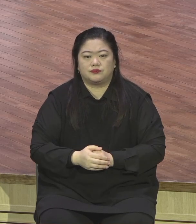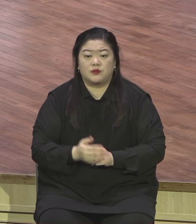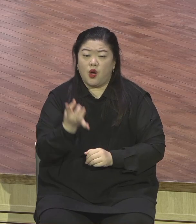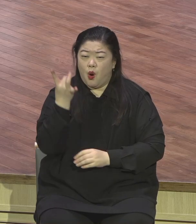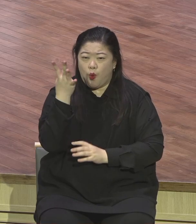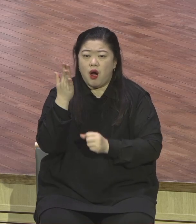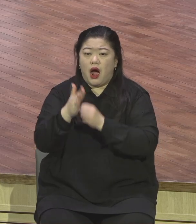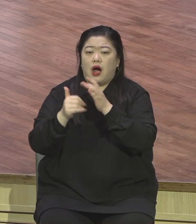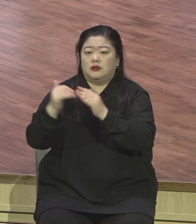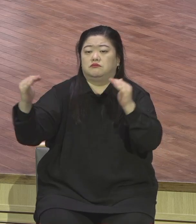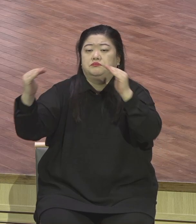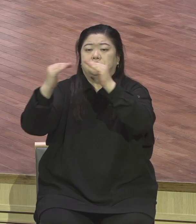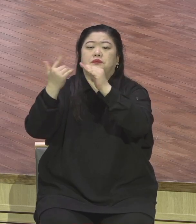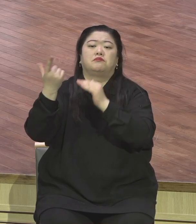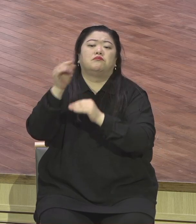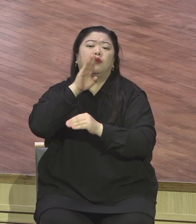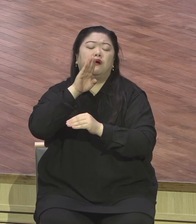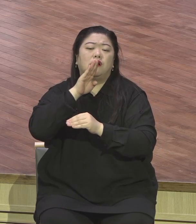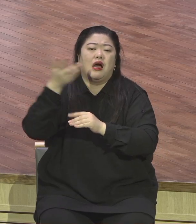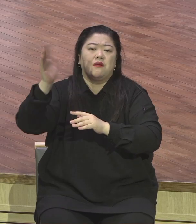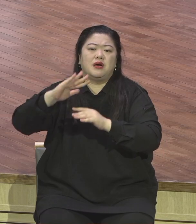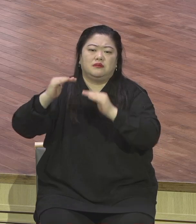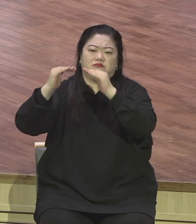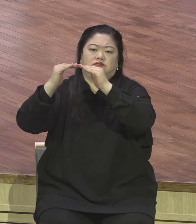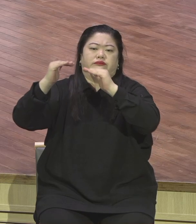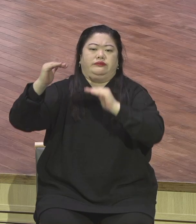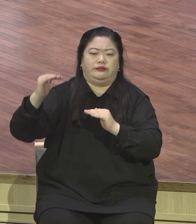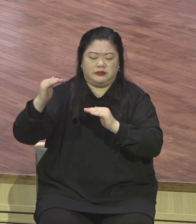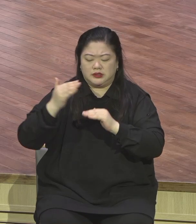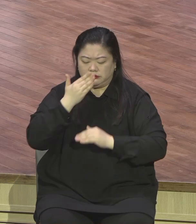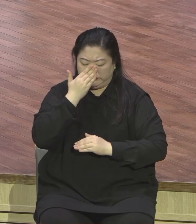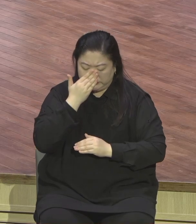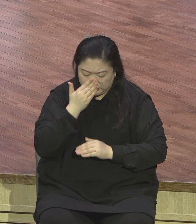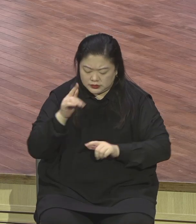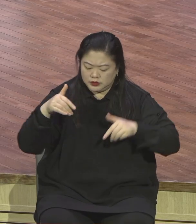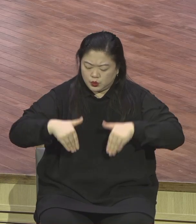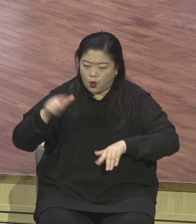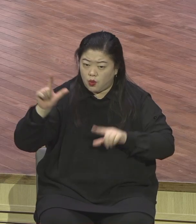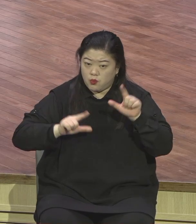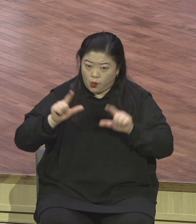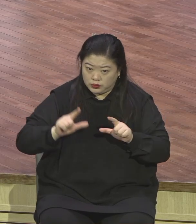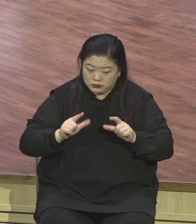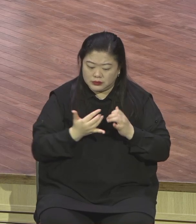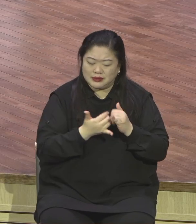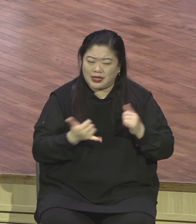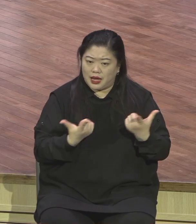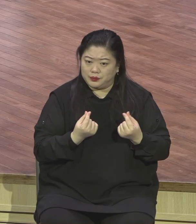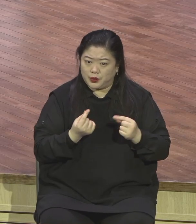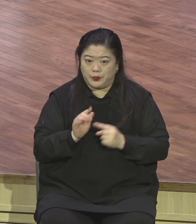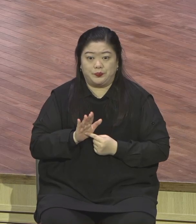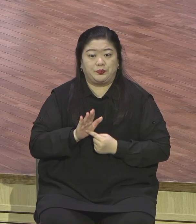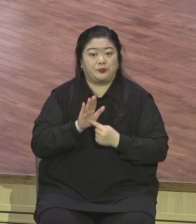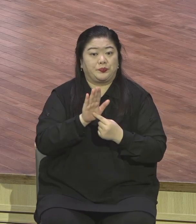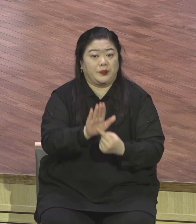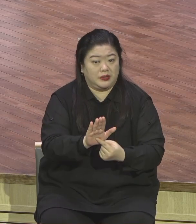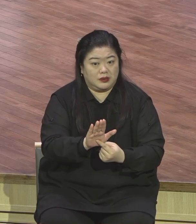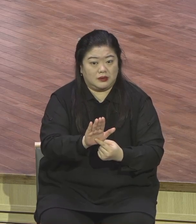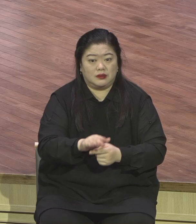동등됨을 취할 것을 이기지 않으시고 오히려 자기를 비워 종의 형체를 가지사 사람들과 같이 되셨고 사람의 모양으로 나타나사